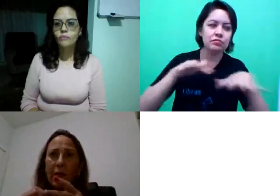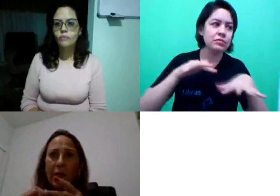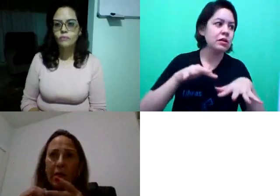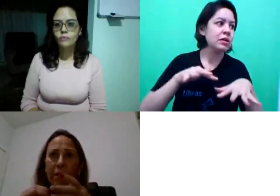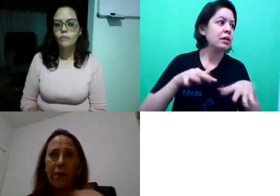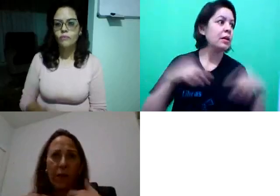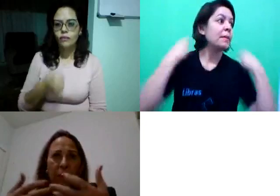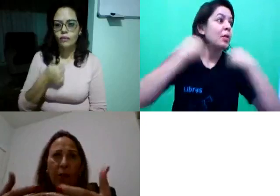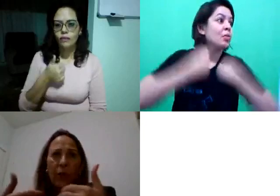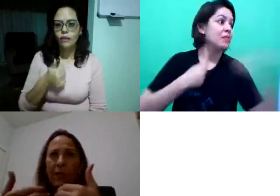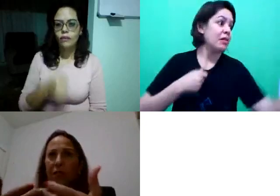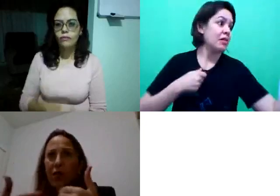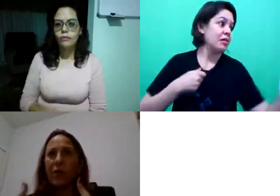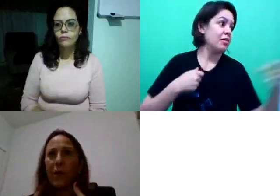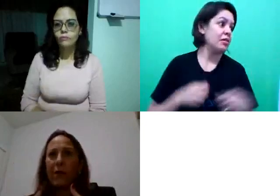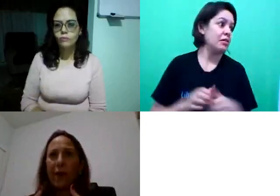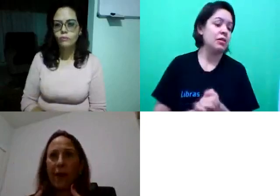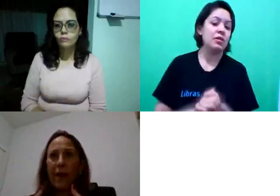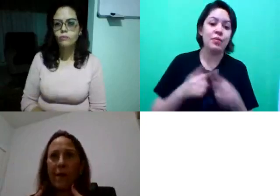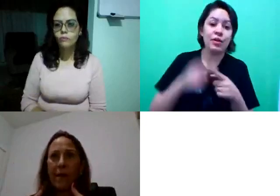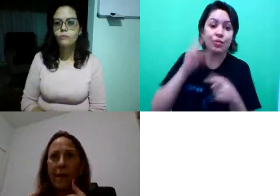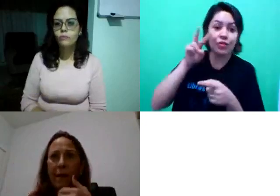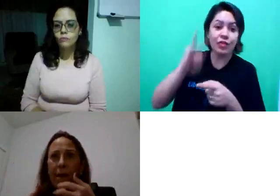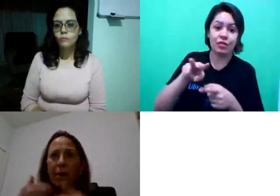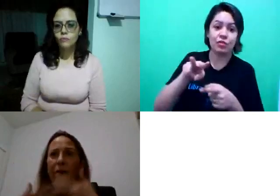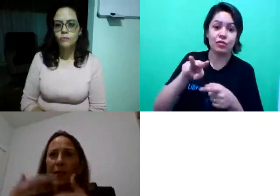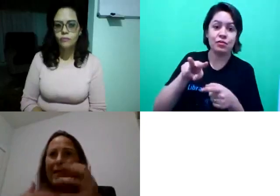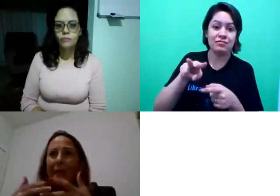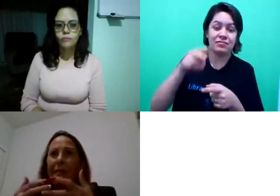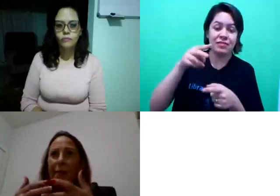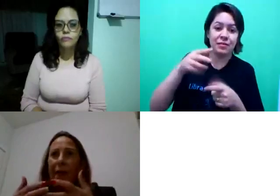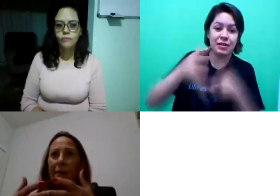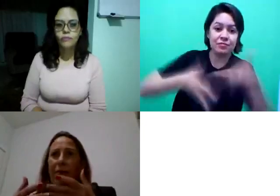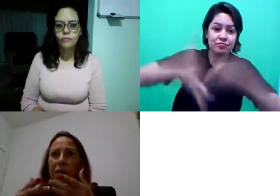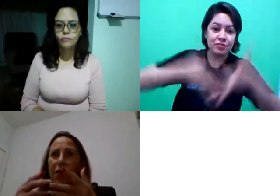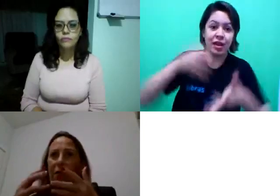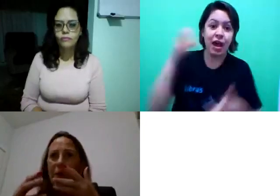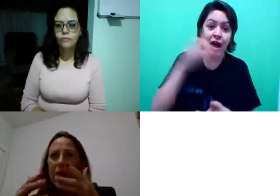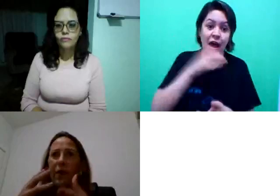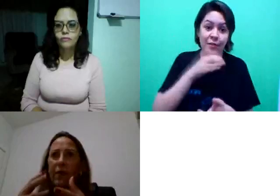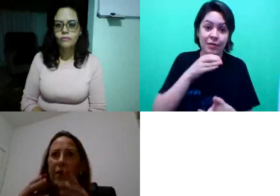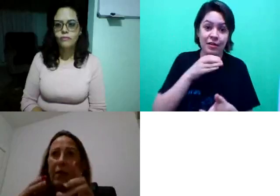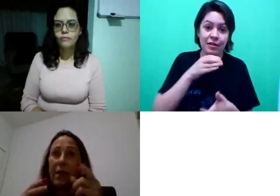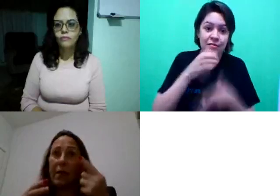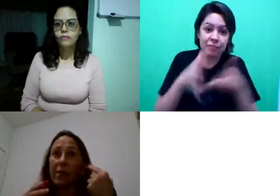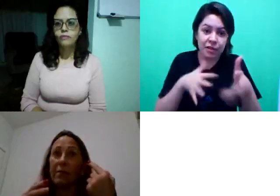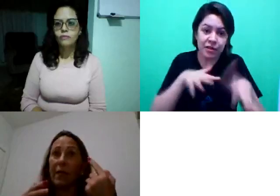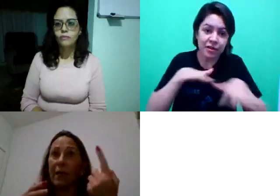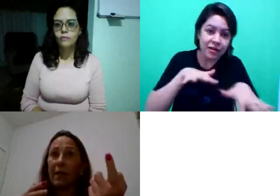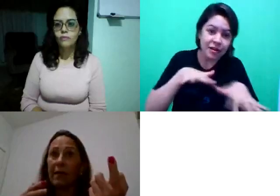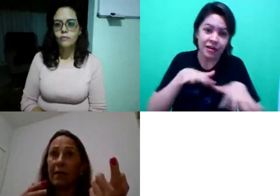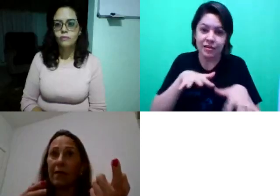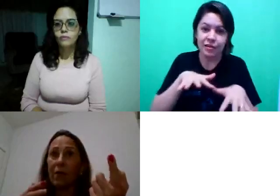mãos. Estou falando porque eu estou assistindo para lado de cá, como você sinaliza bem rapidinho, as suas mãos estão ficando tremidas, então,